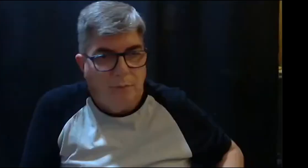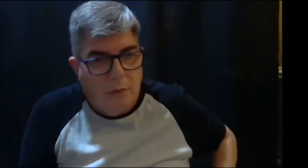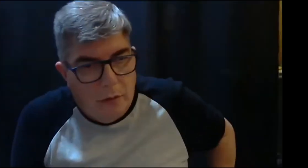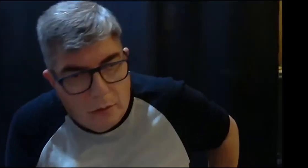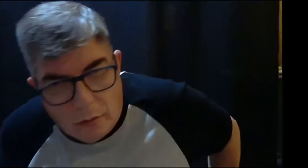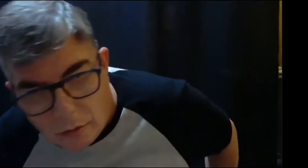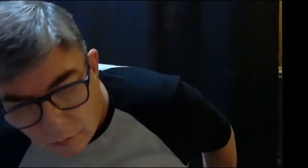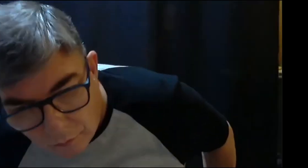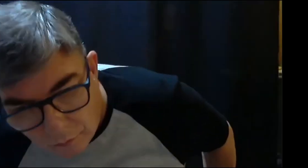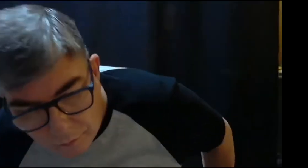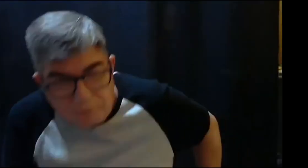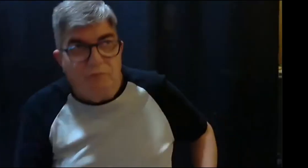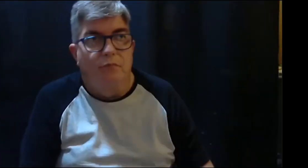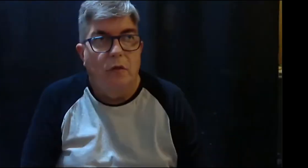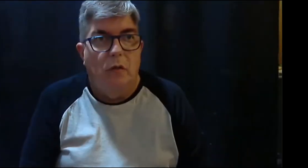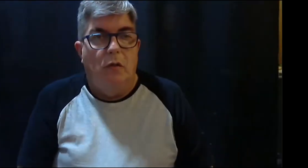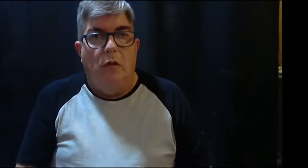Dale, Rubén, continúa, le dice Mario.